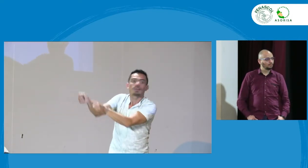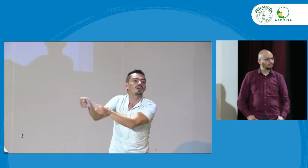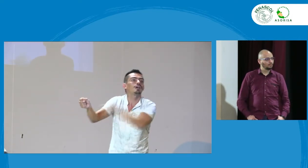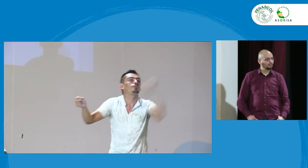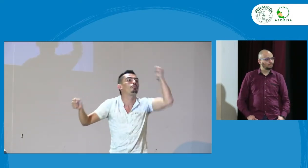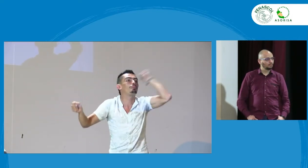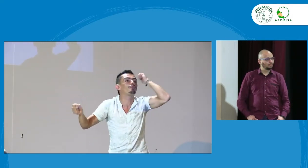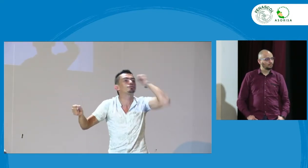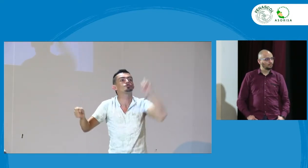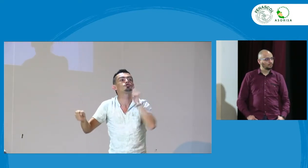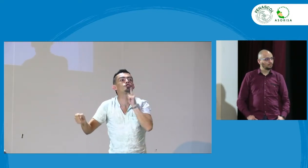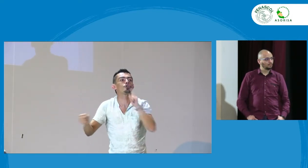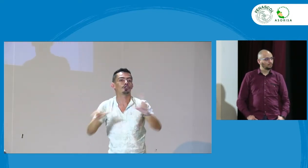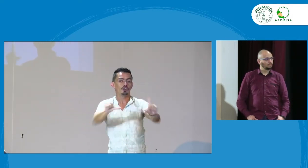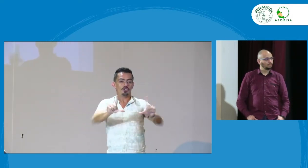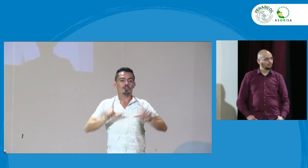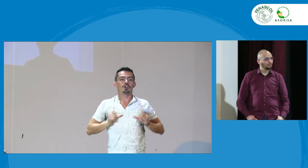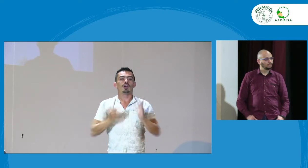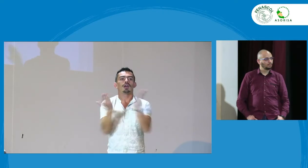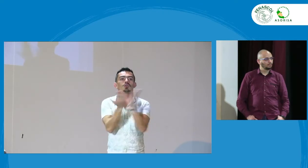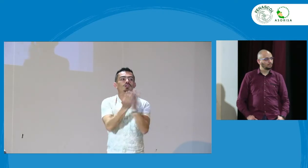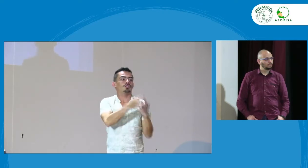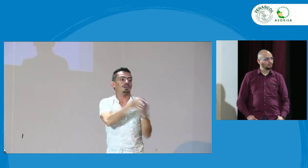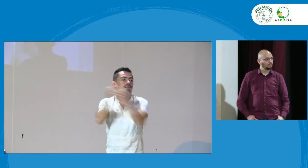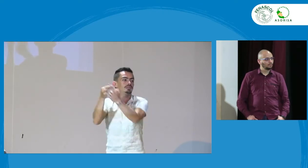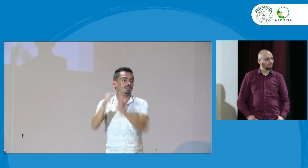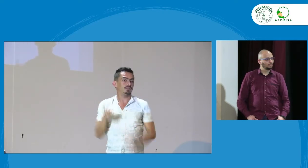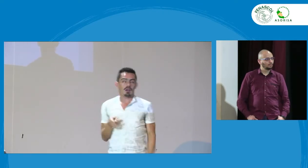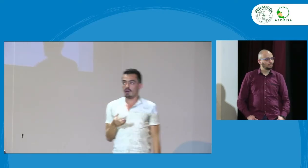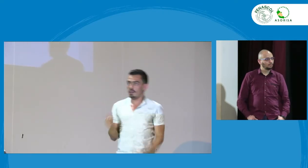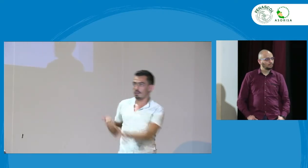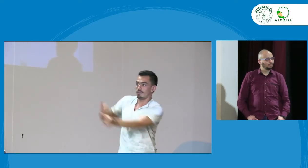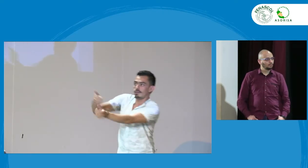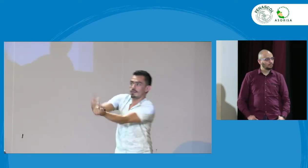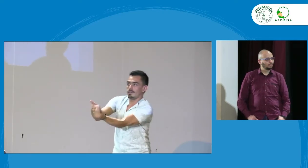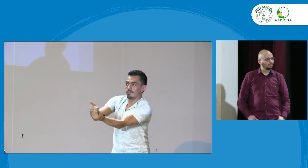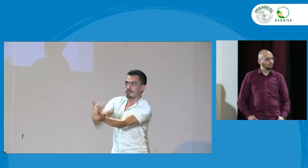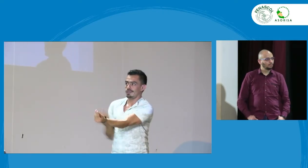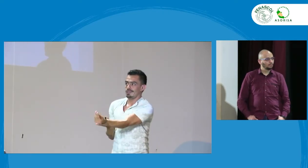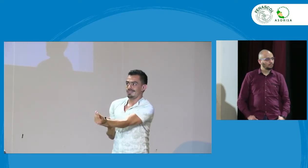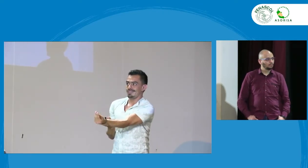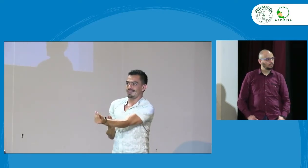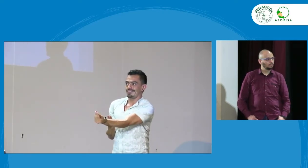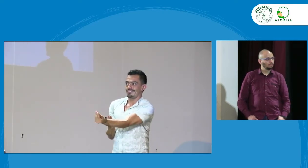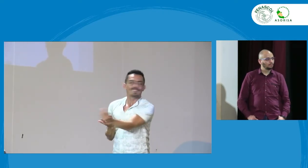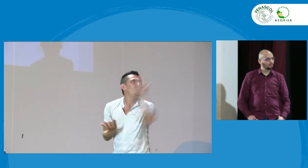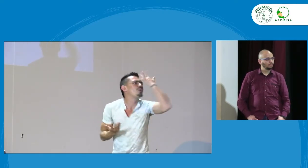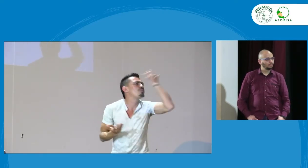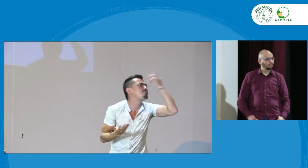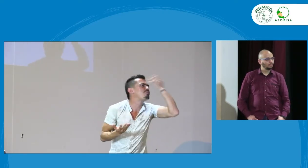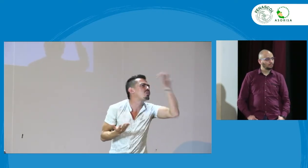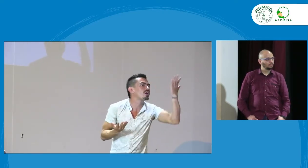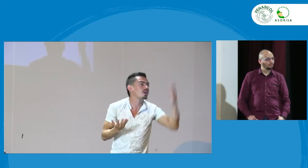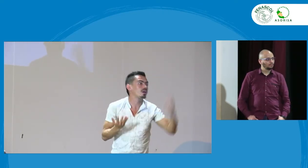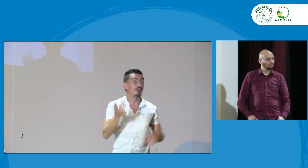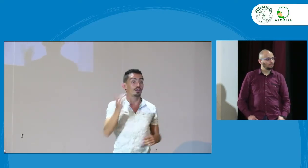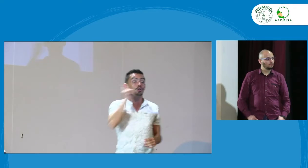lo que estoy mencionando entonces por supuesto traen a un docente sordo que puede ser un graduado de una especialización